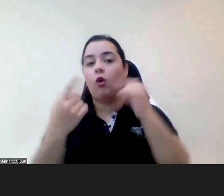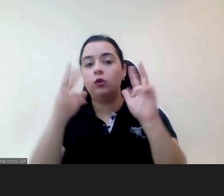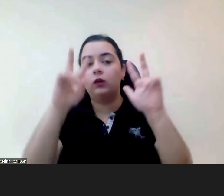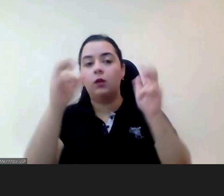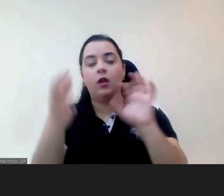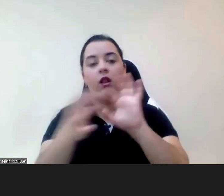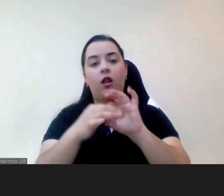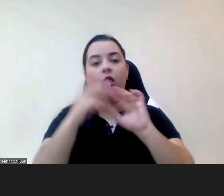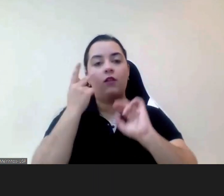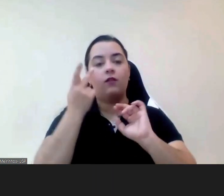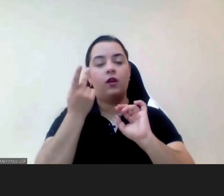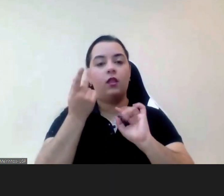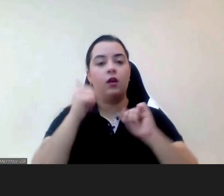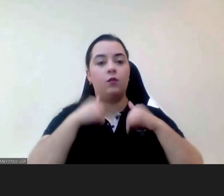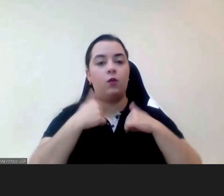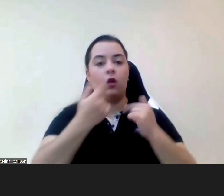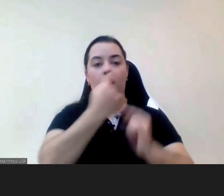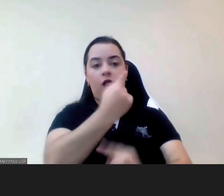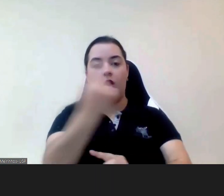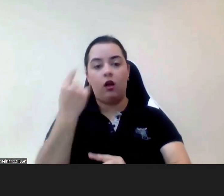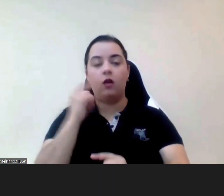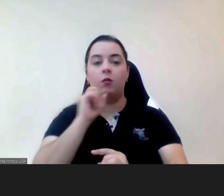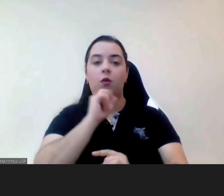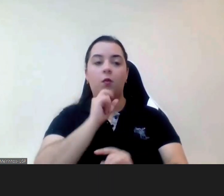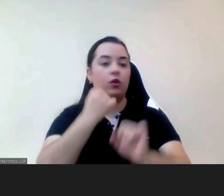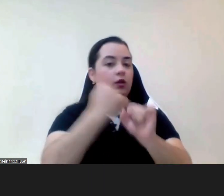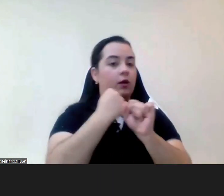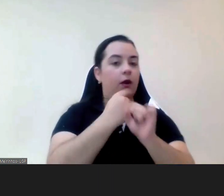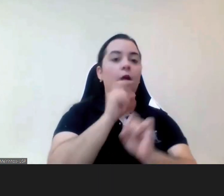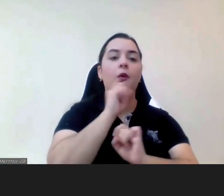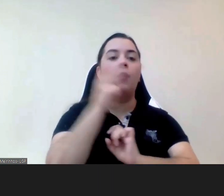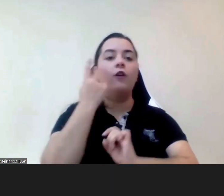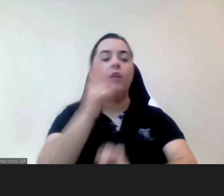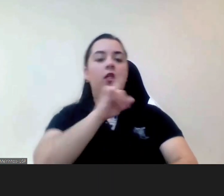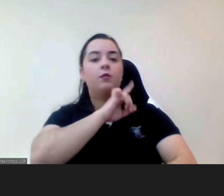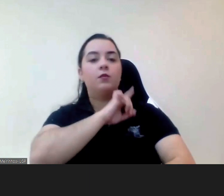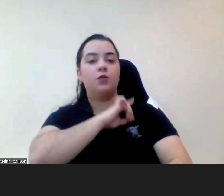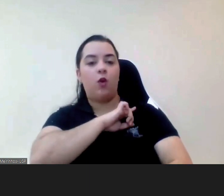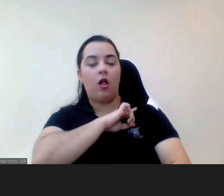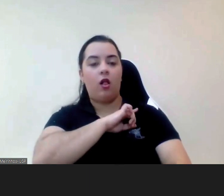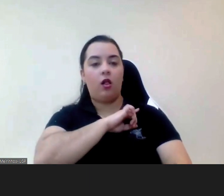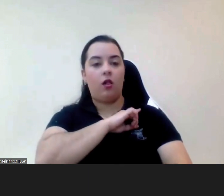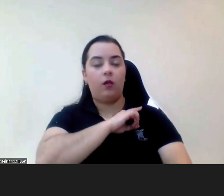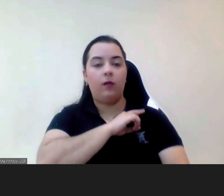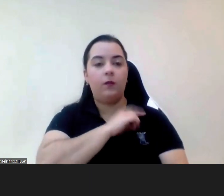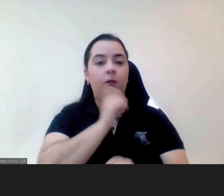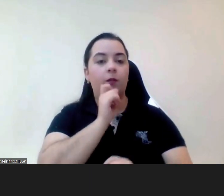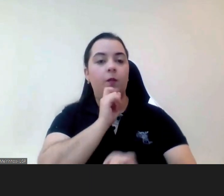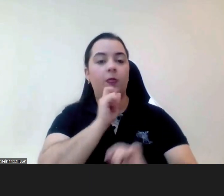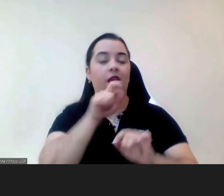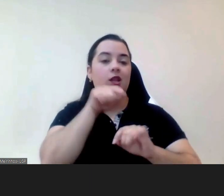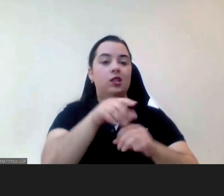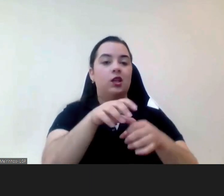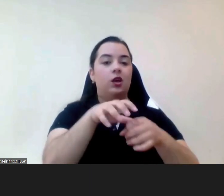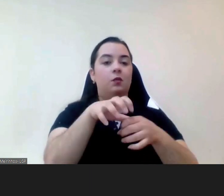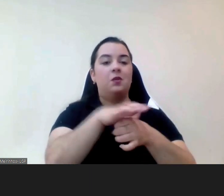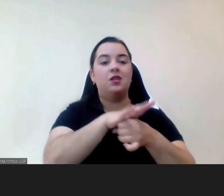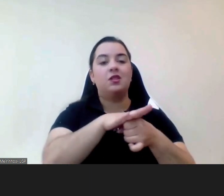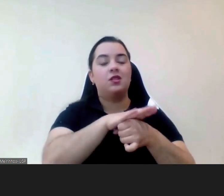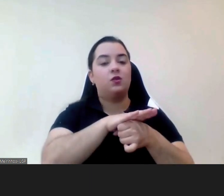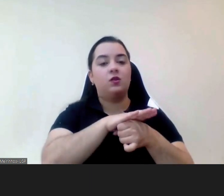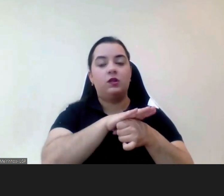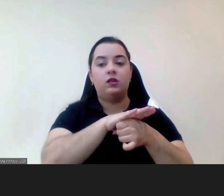quer no trabalho quer na nossa vida mais pessoal e portanto é de facto aqui uma situação transversal